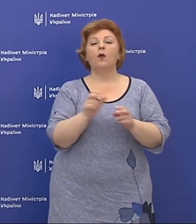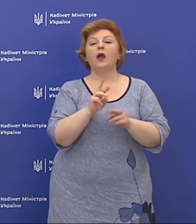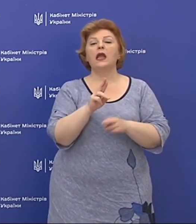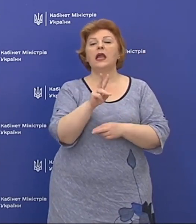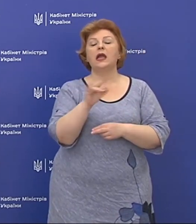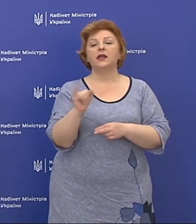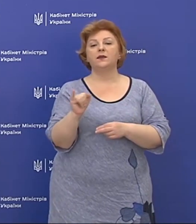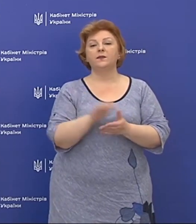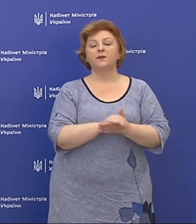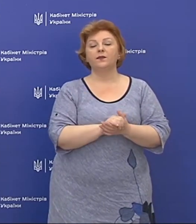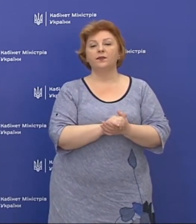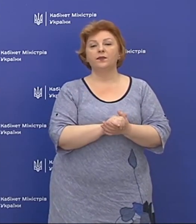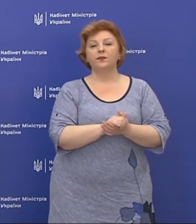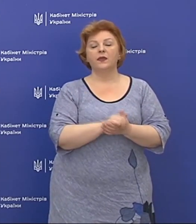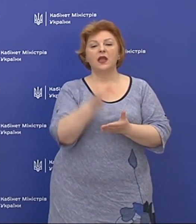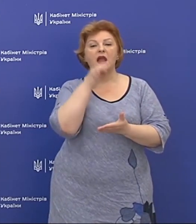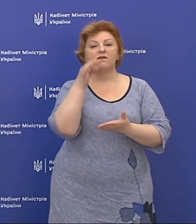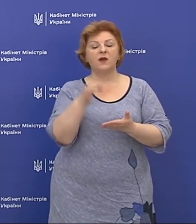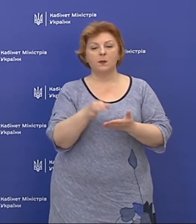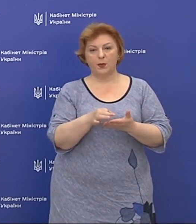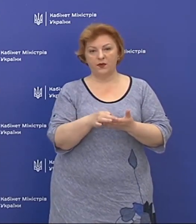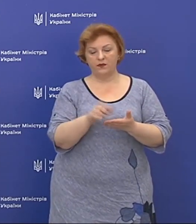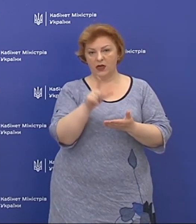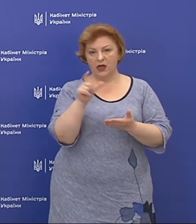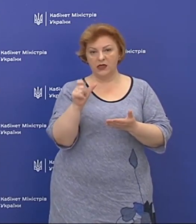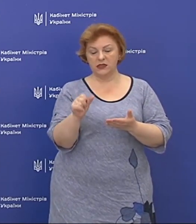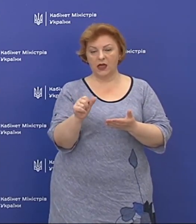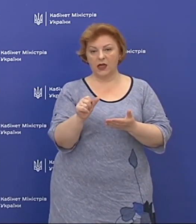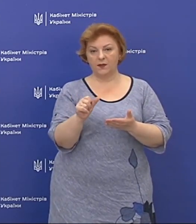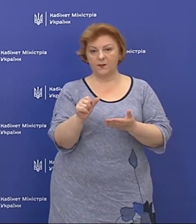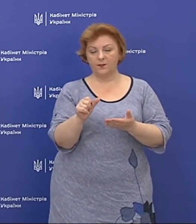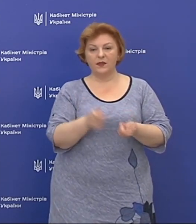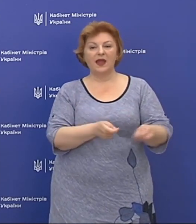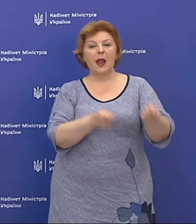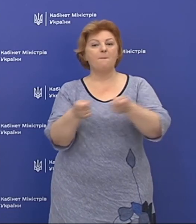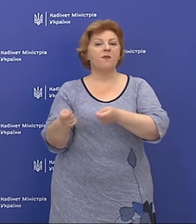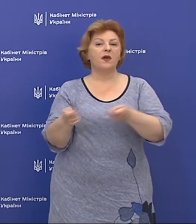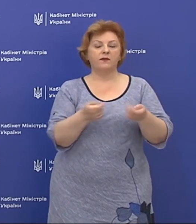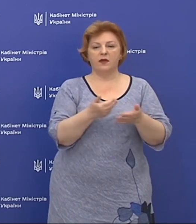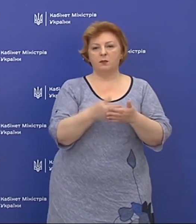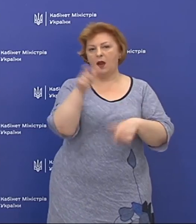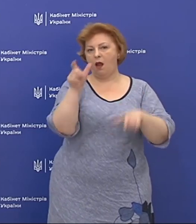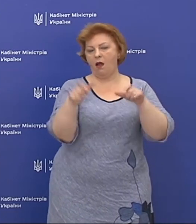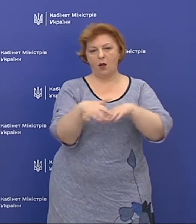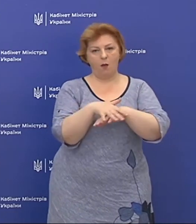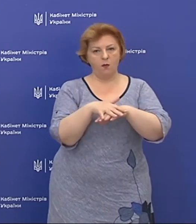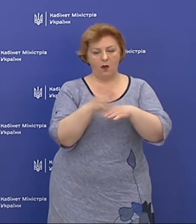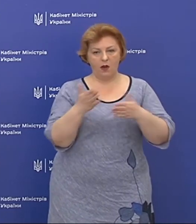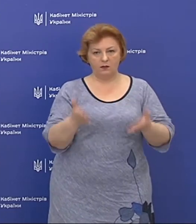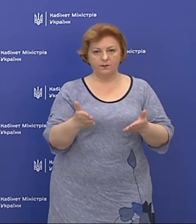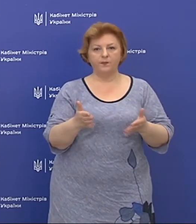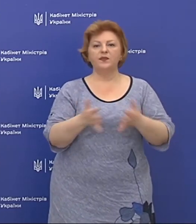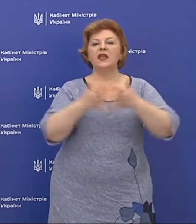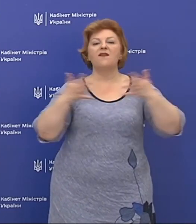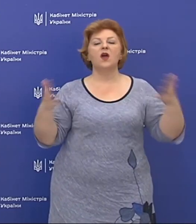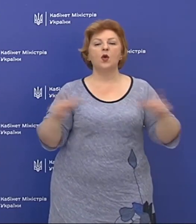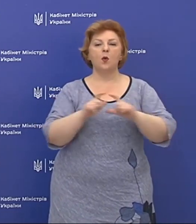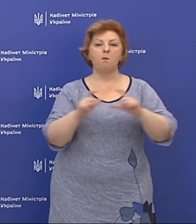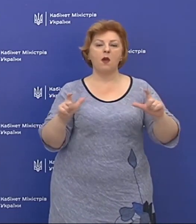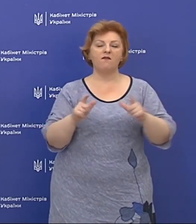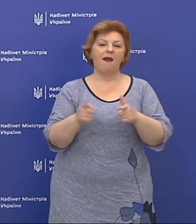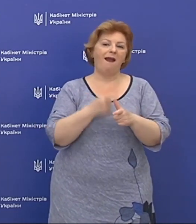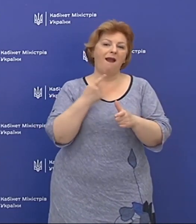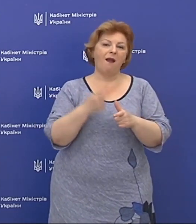відповідають за перевезення, наприклад, громадян. Або в супермаркетах,